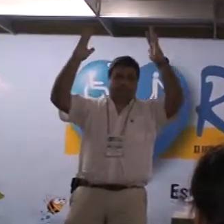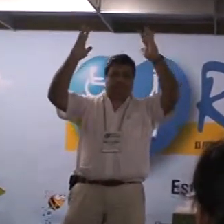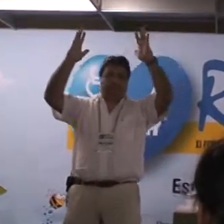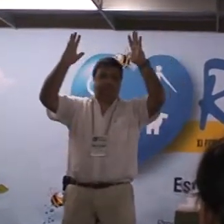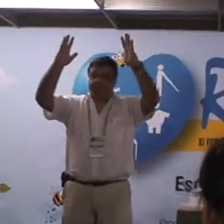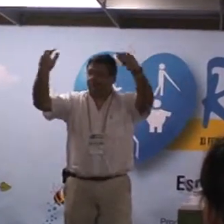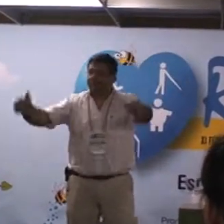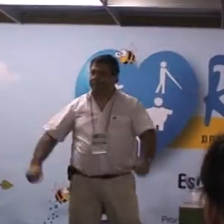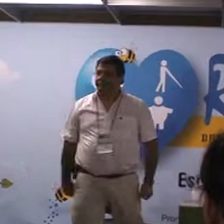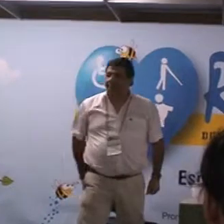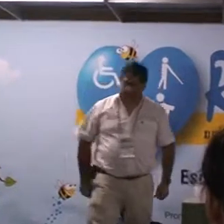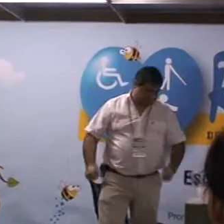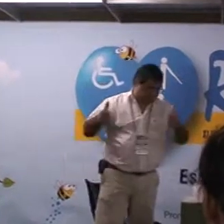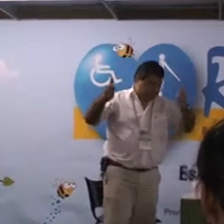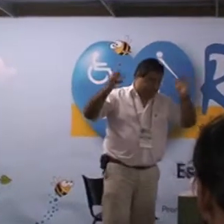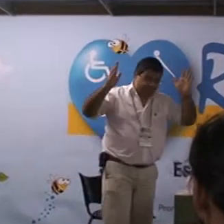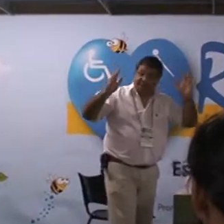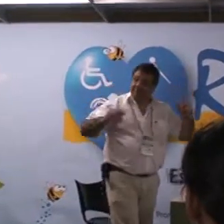Obrigada.